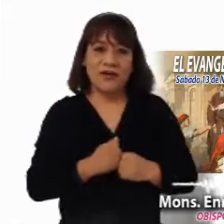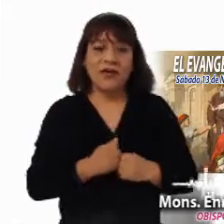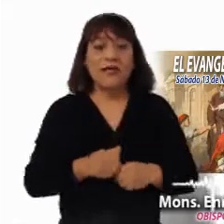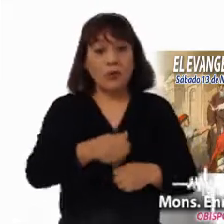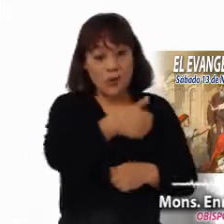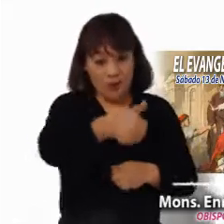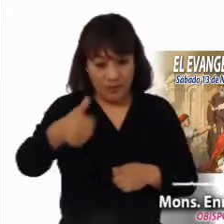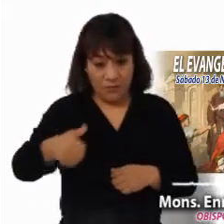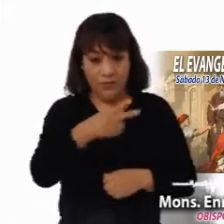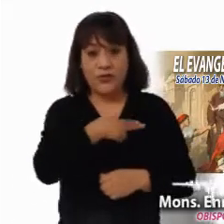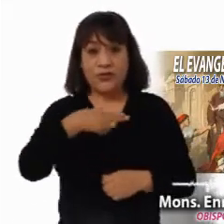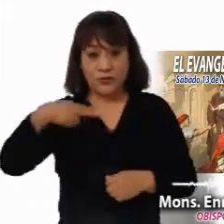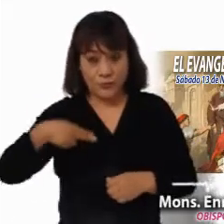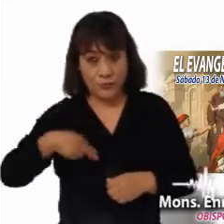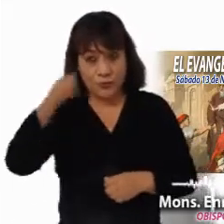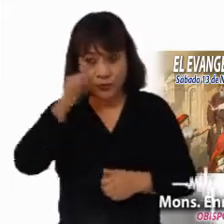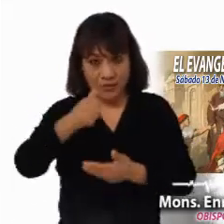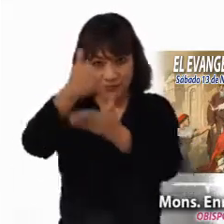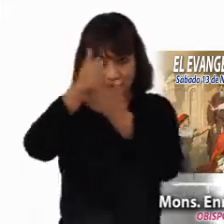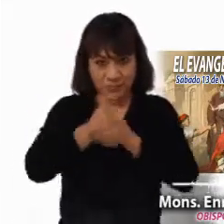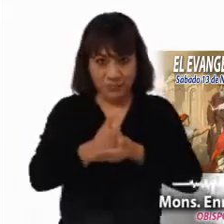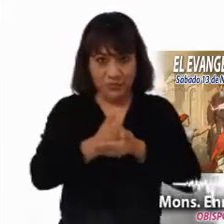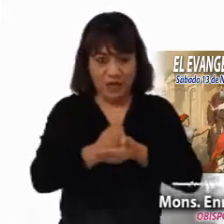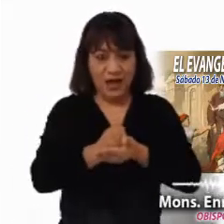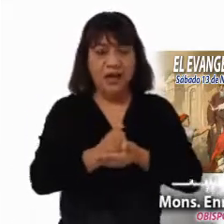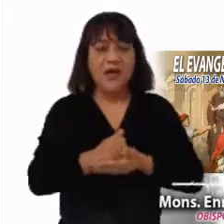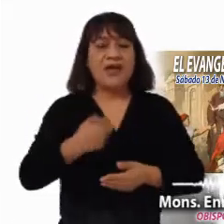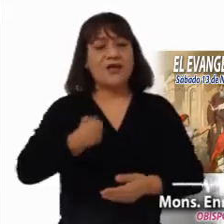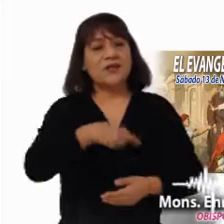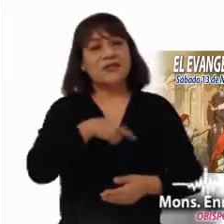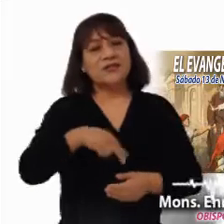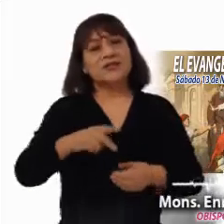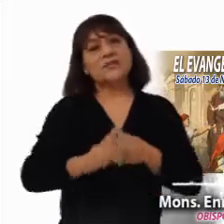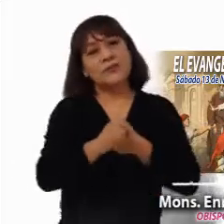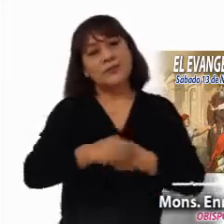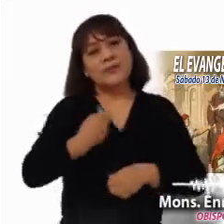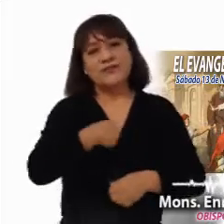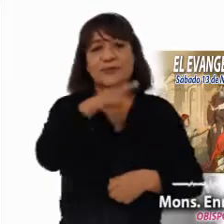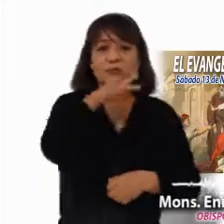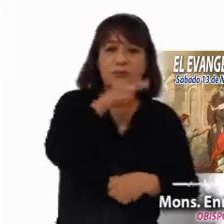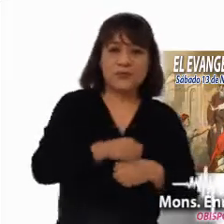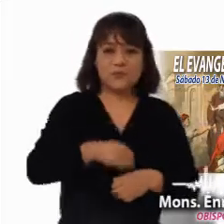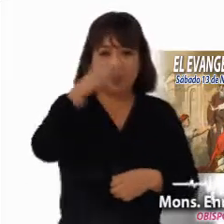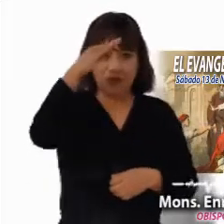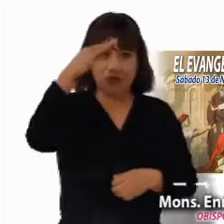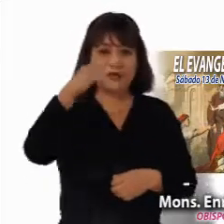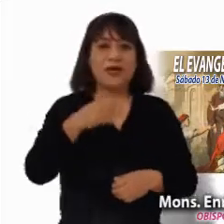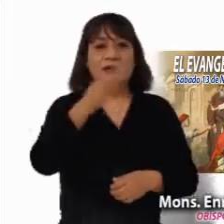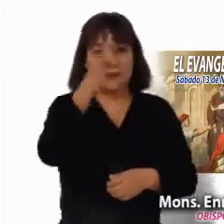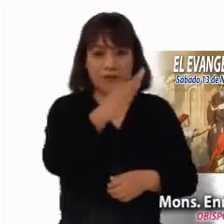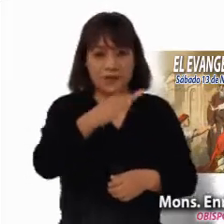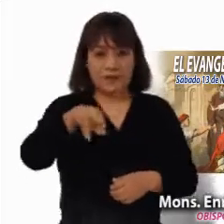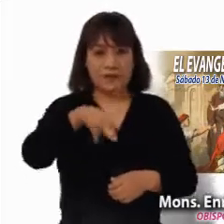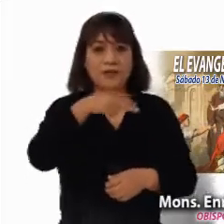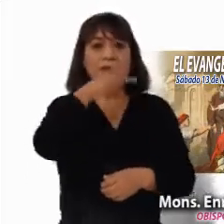Jesús junto a cada uno de nosotros en nuestras preocupaciones y dificultades. El Señor te